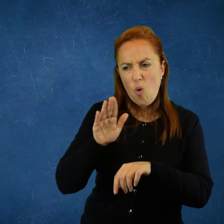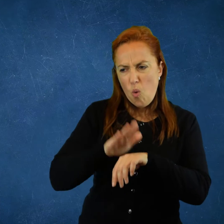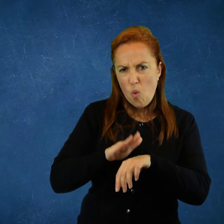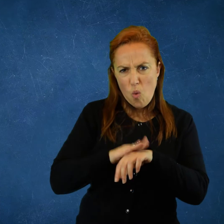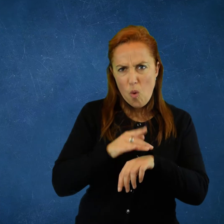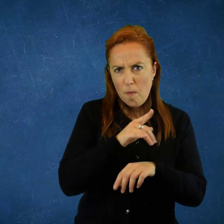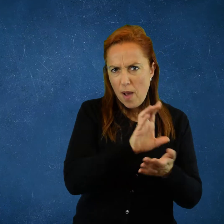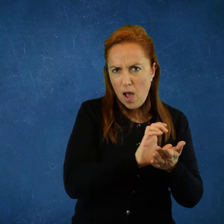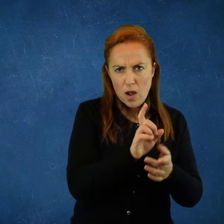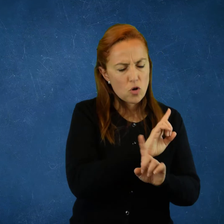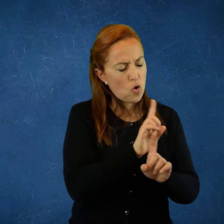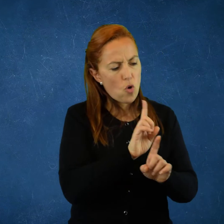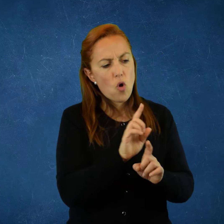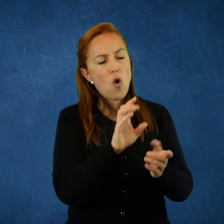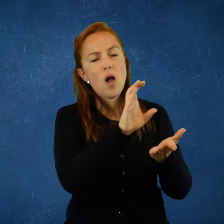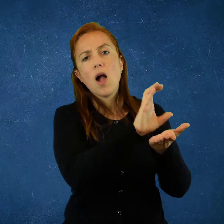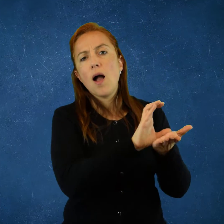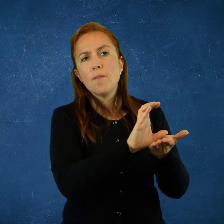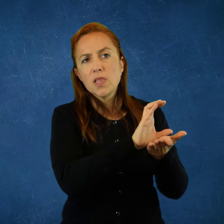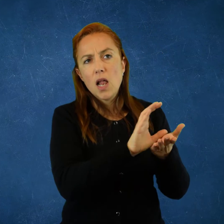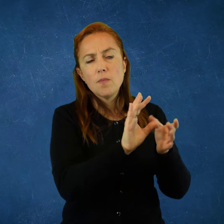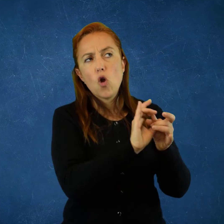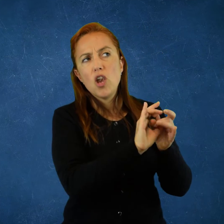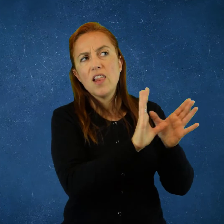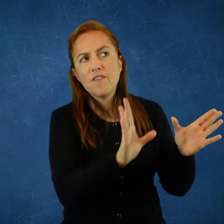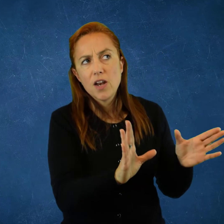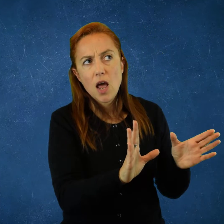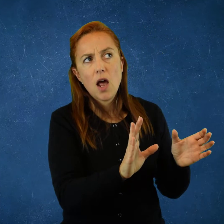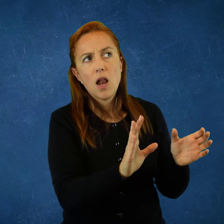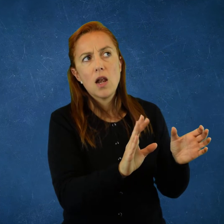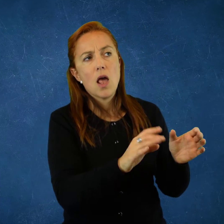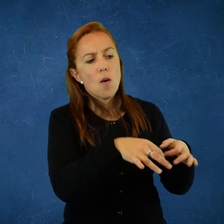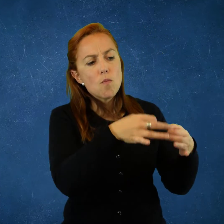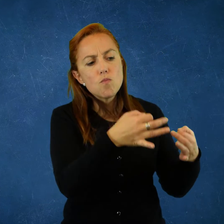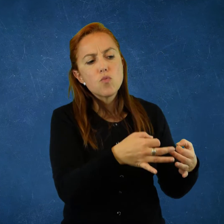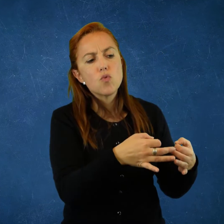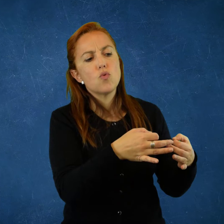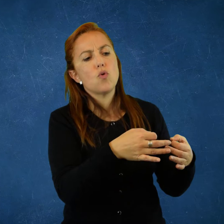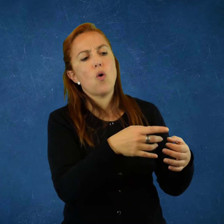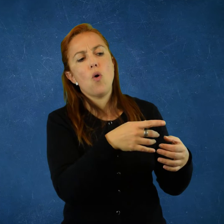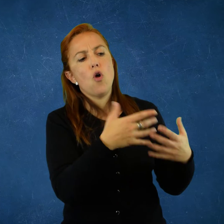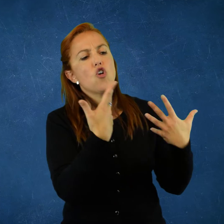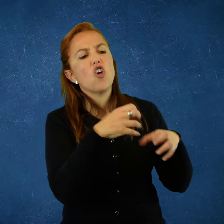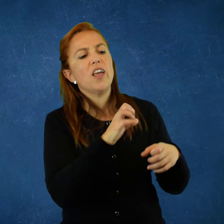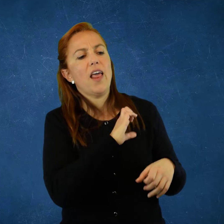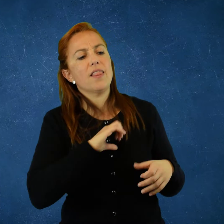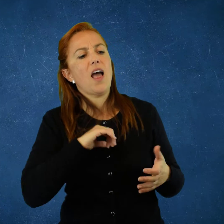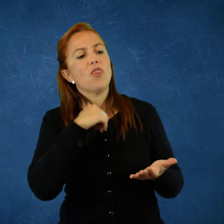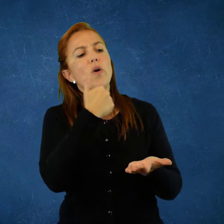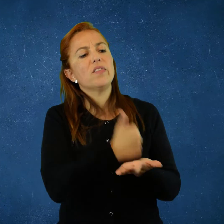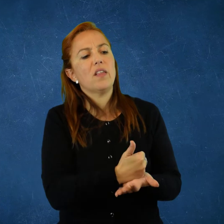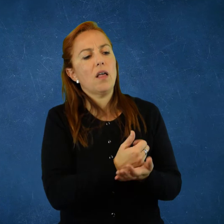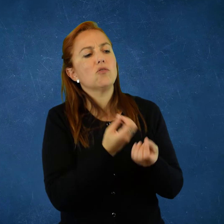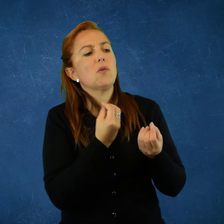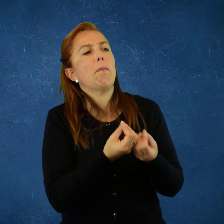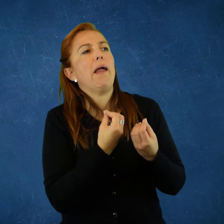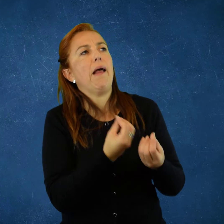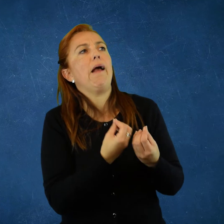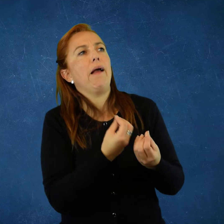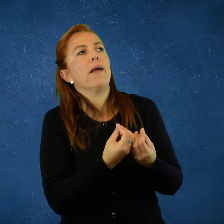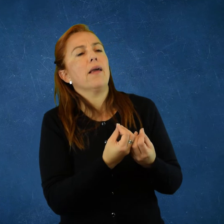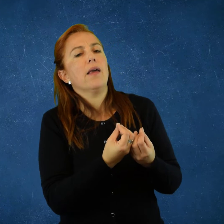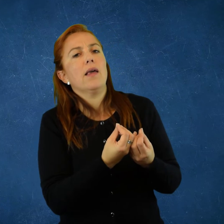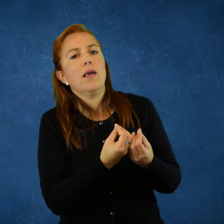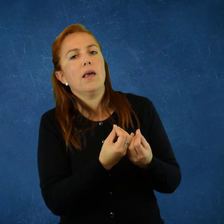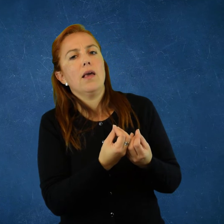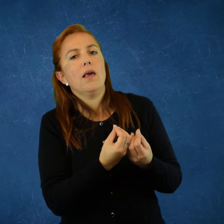no, no, pero ¿cómo van a echarle la culpa? en realidad, si el capitalismo liberal, el capitalismo puro no